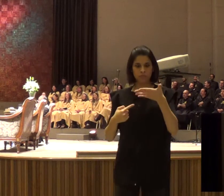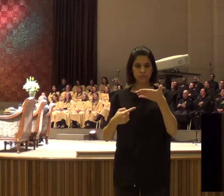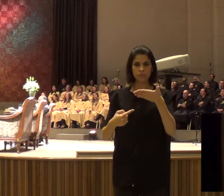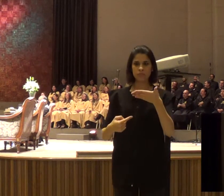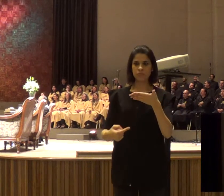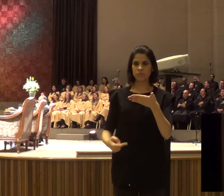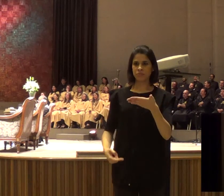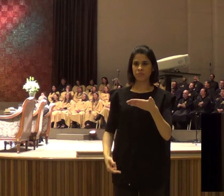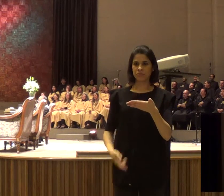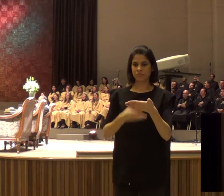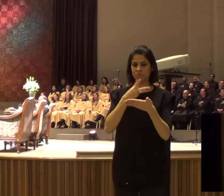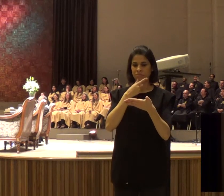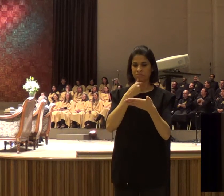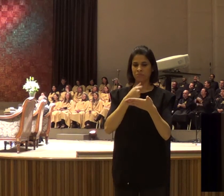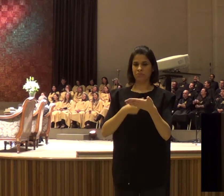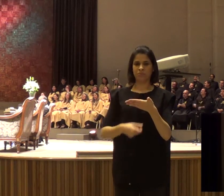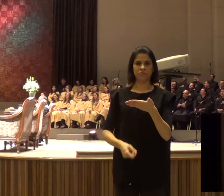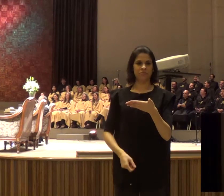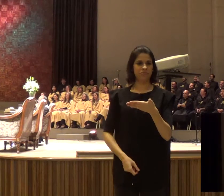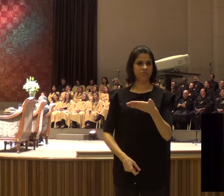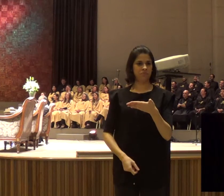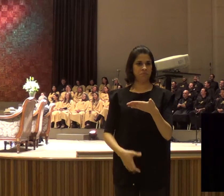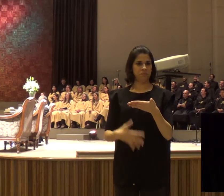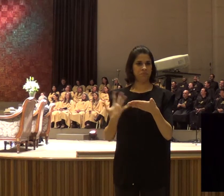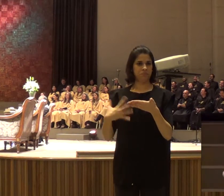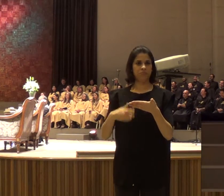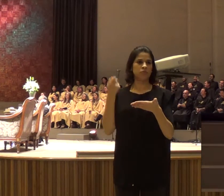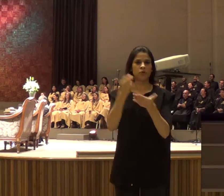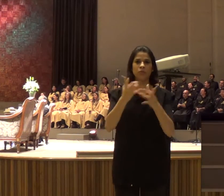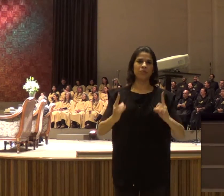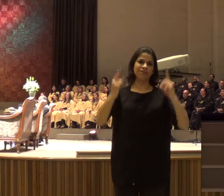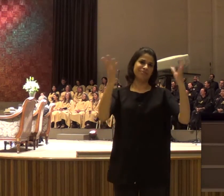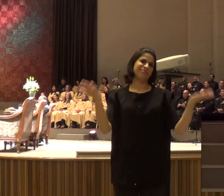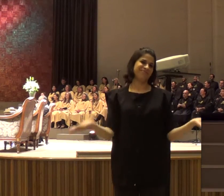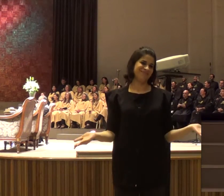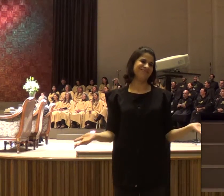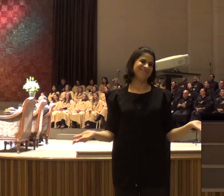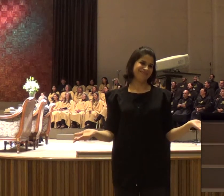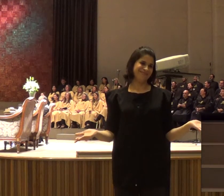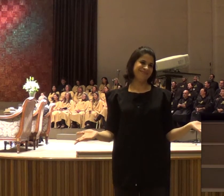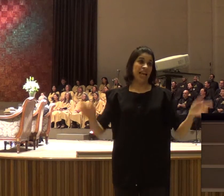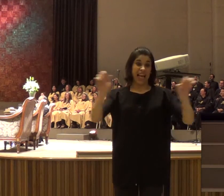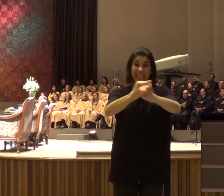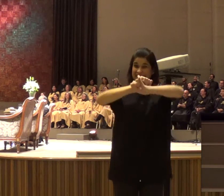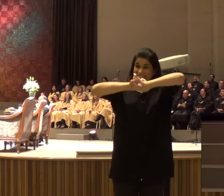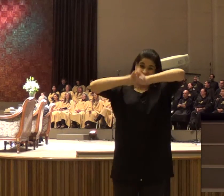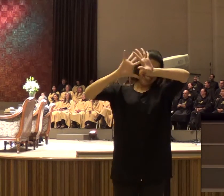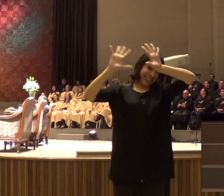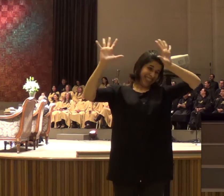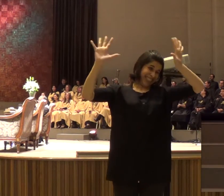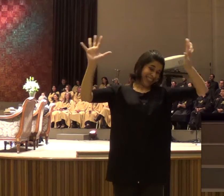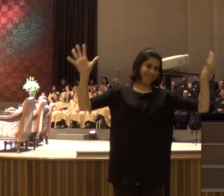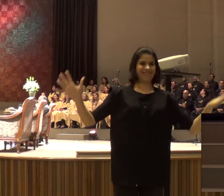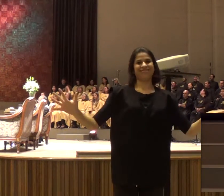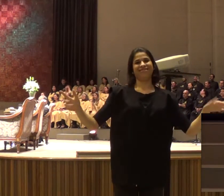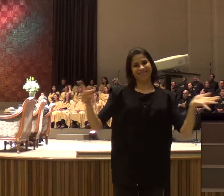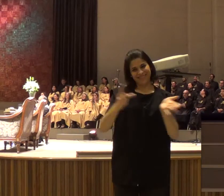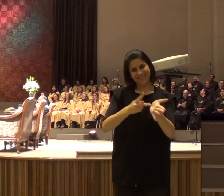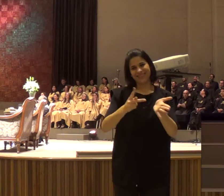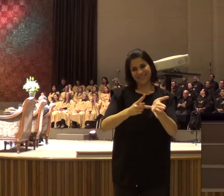Você tem dúvida? Comprei o apartamento, há coisas na nossa vida, que Deus precisa falar,